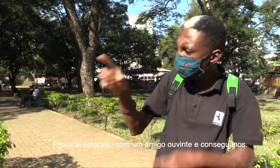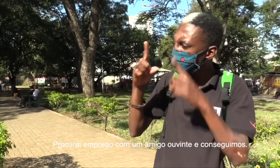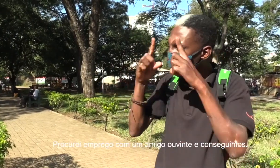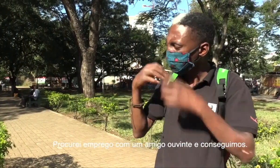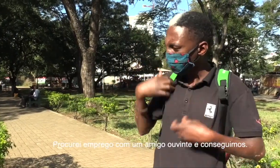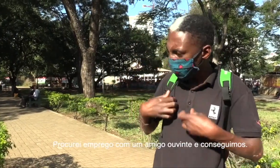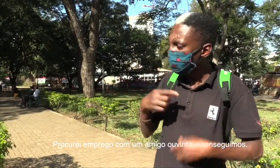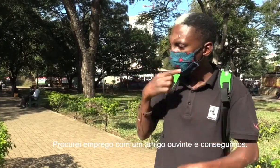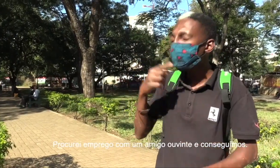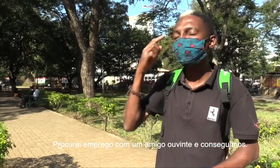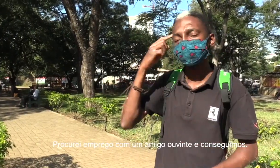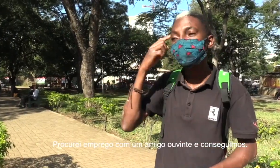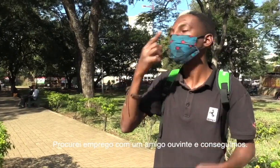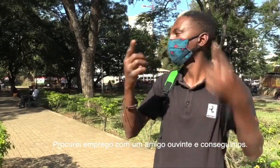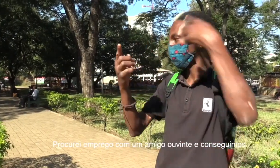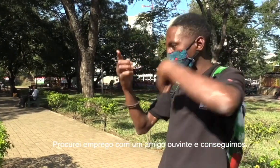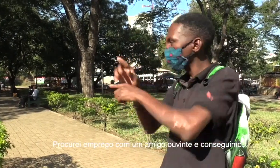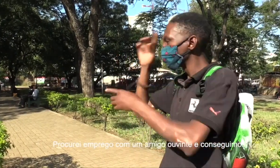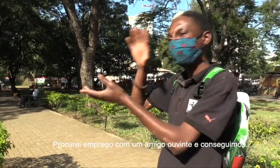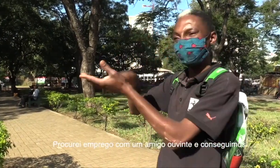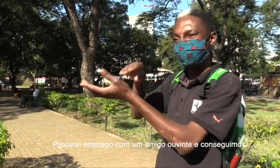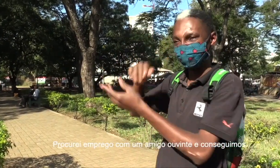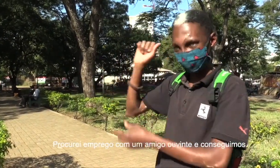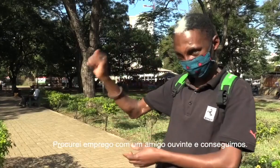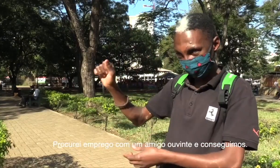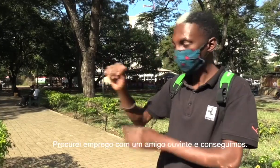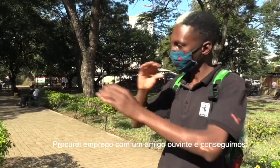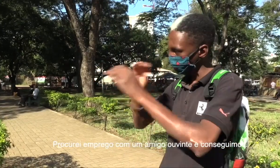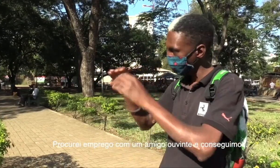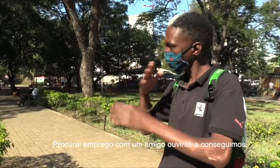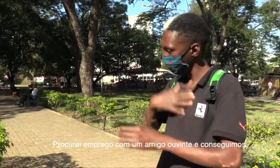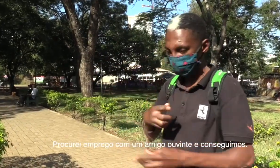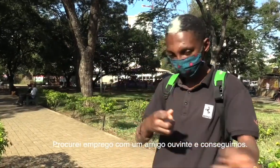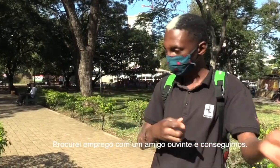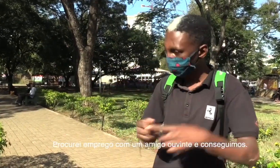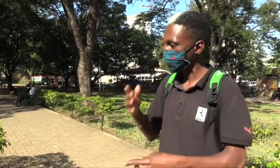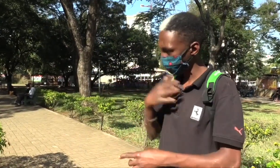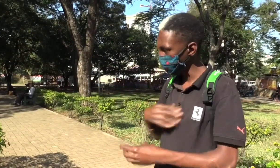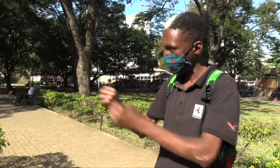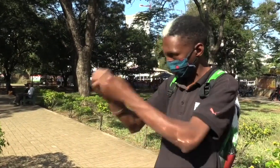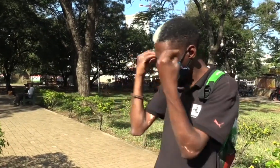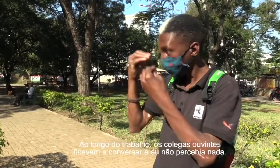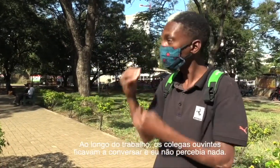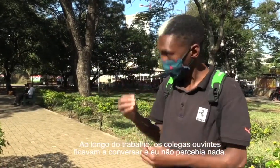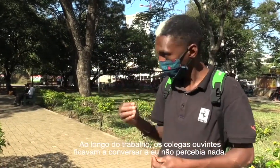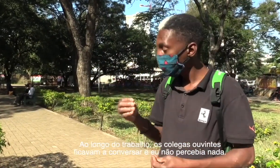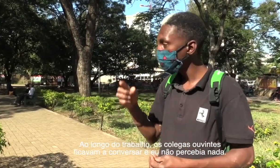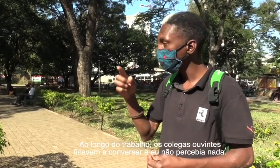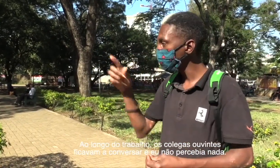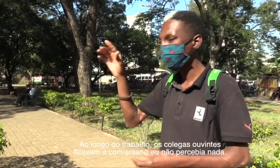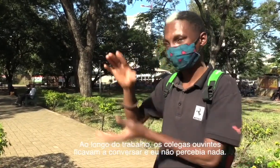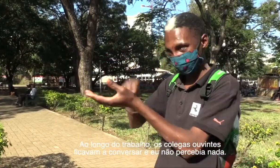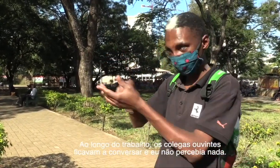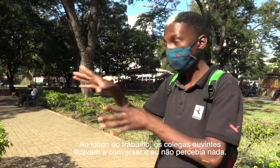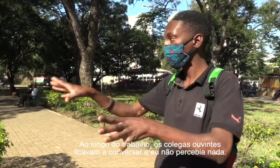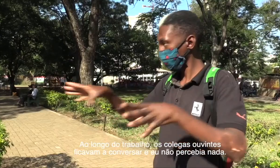Tentei fazer uma experiência de ir procurar emprego com um amigo ouvinte e conseguimos. Ao longo do trabalho,